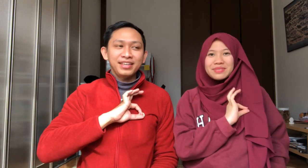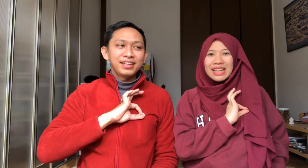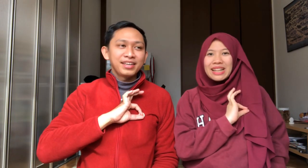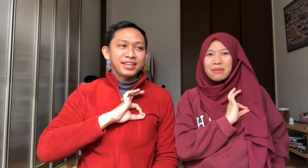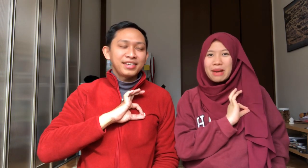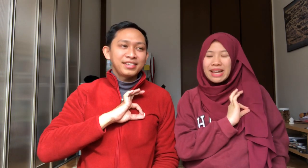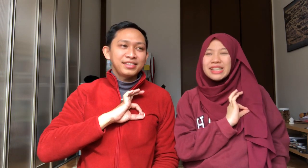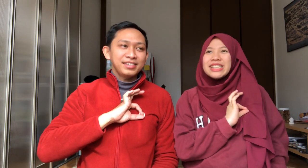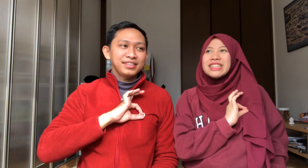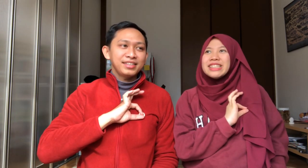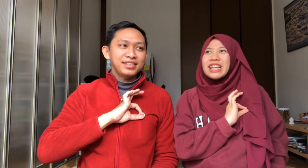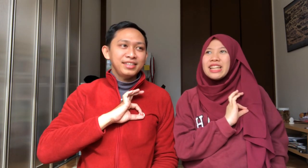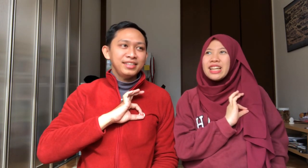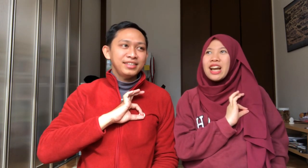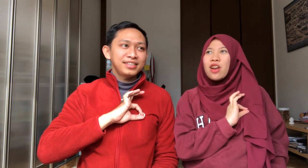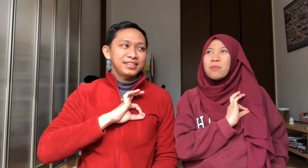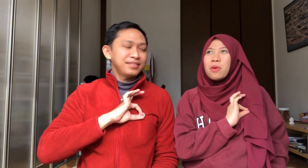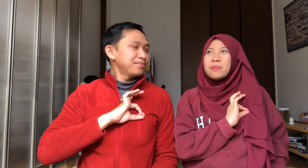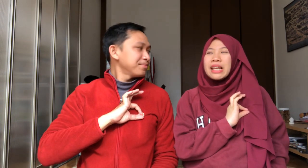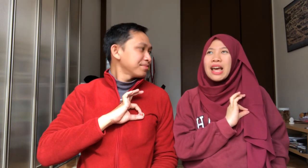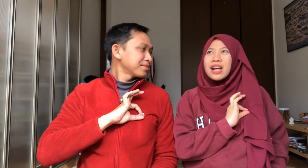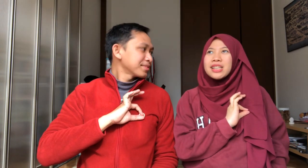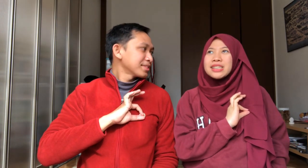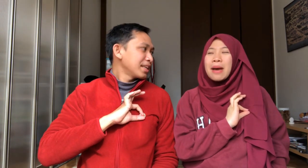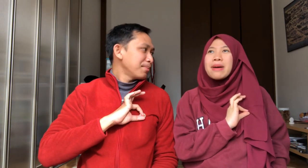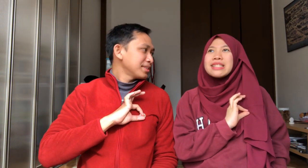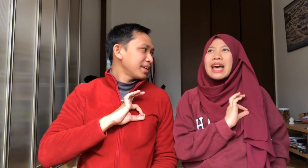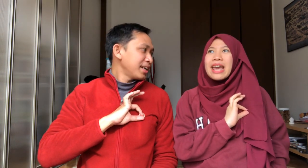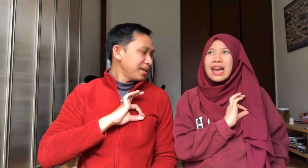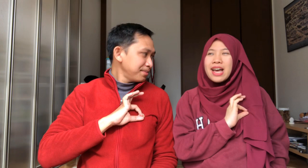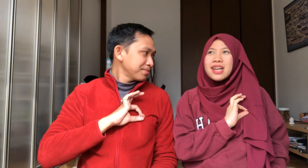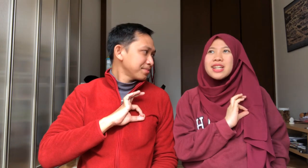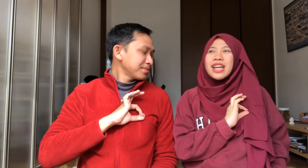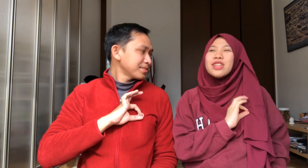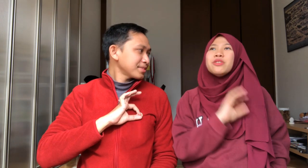Namae Jadi Kalau mau bilang Nama saya Itu